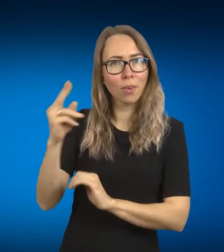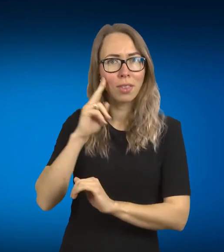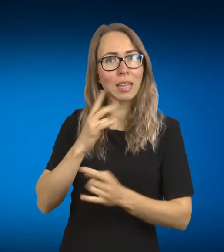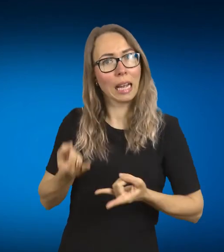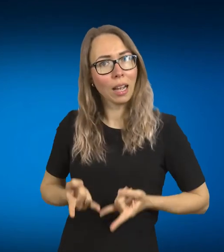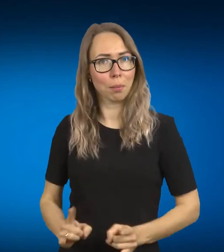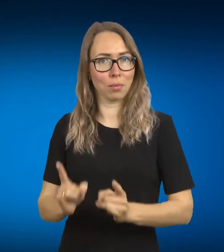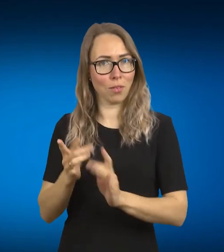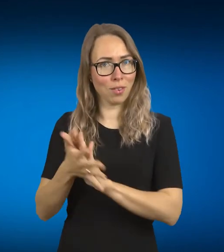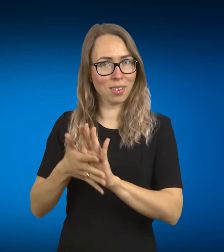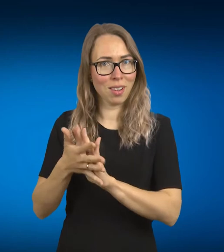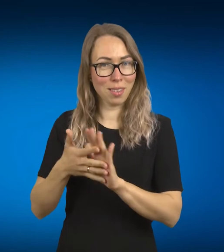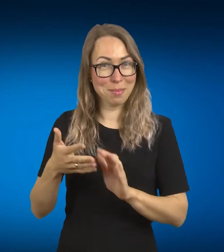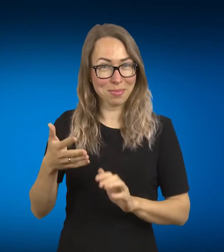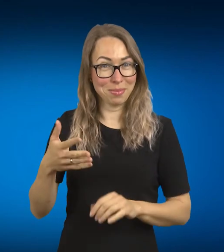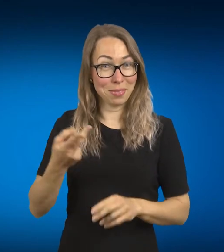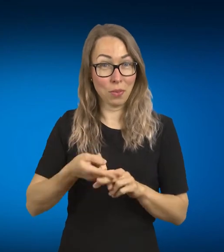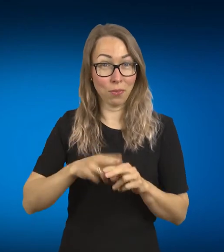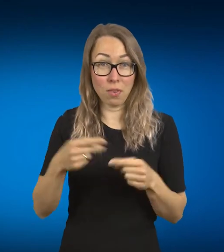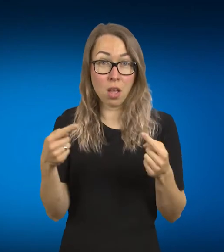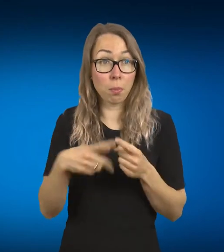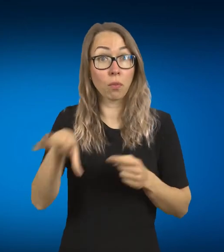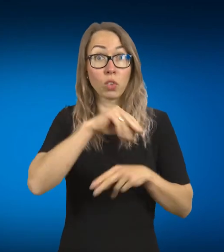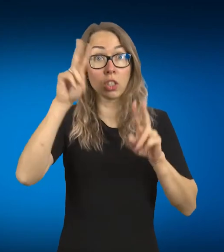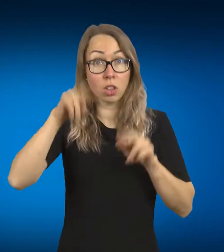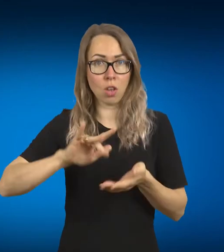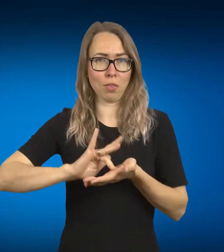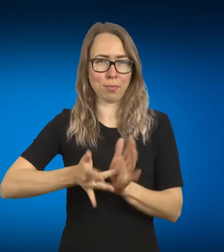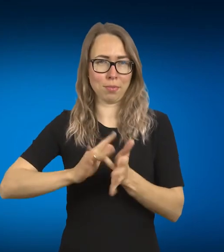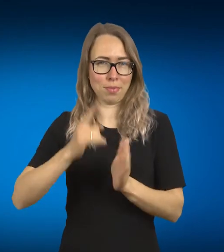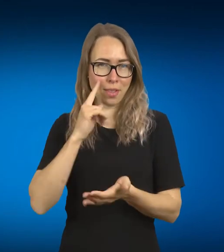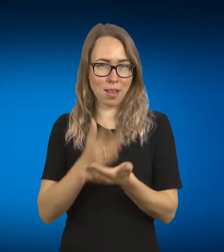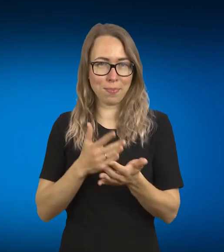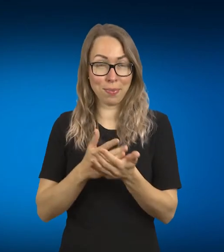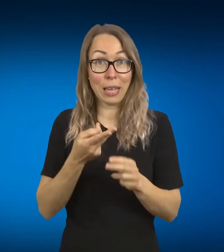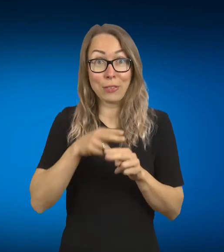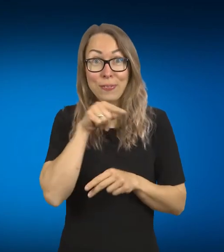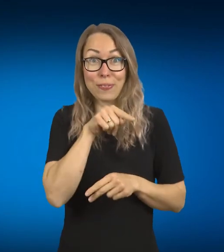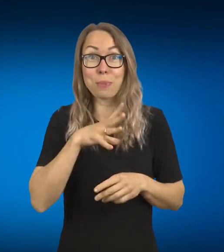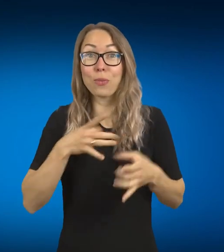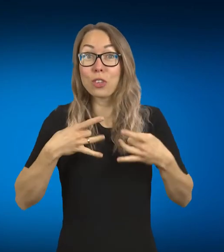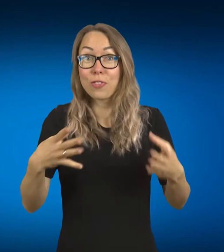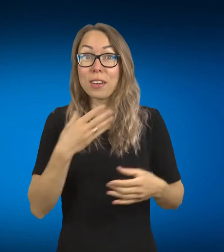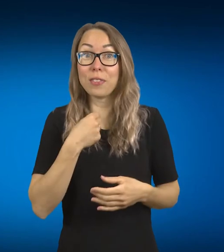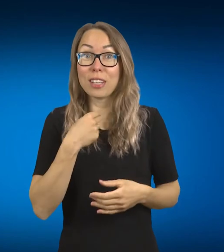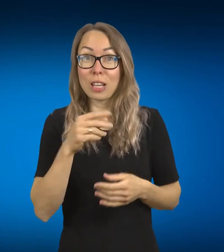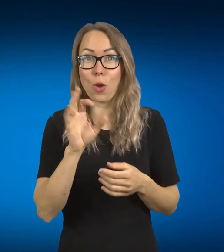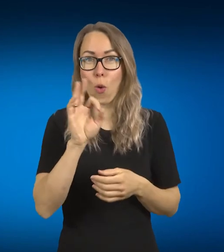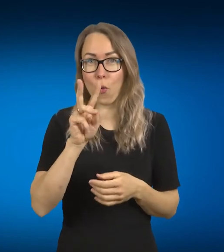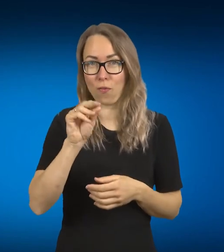pasimatom tą situaciją ir nežinom, kaip su jais bendrauti. Tai tame renginyje aš ir sutikau turbūt pirmosius kokius keturis